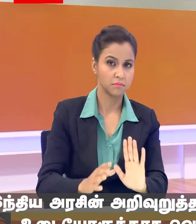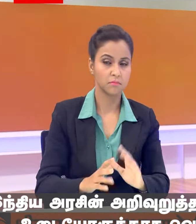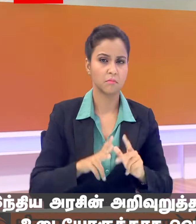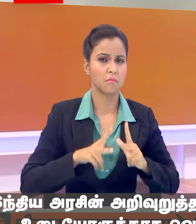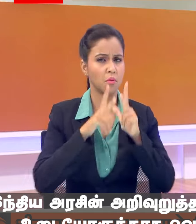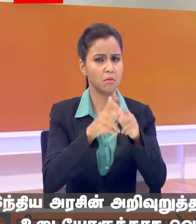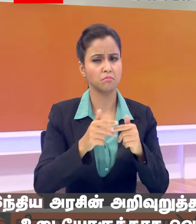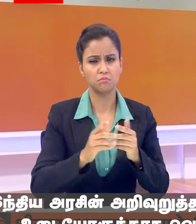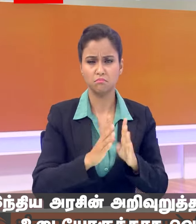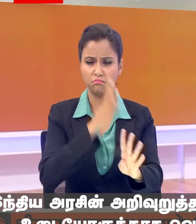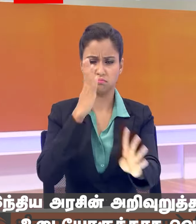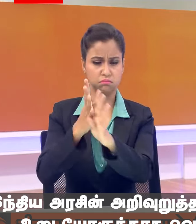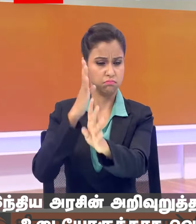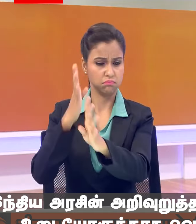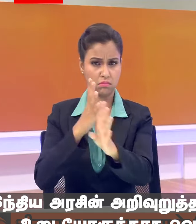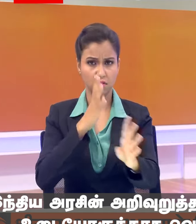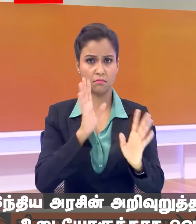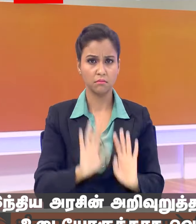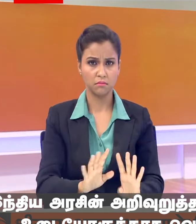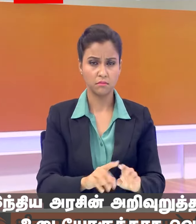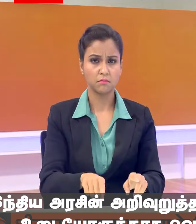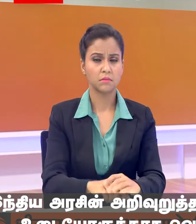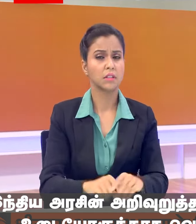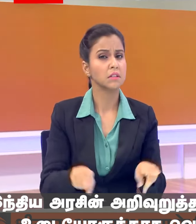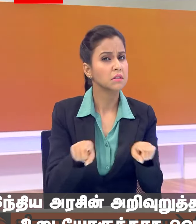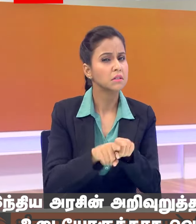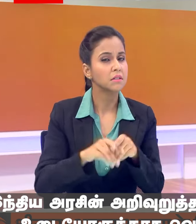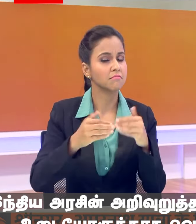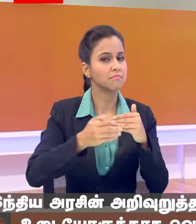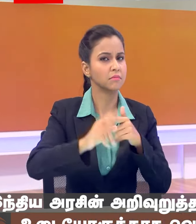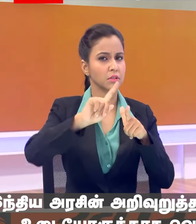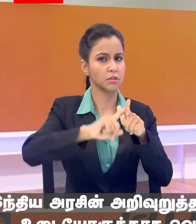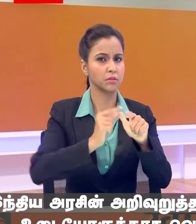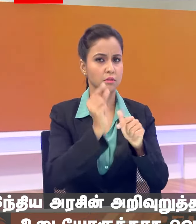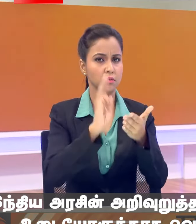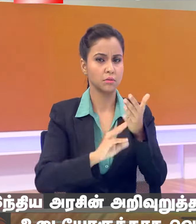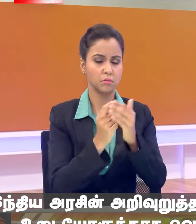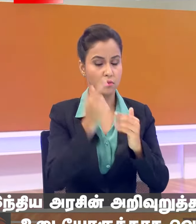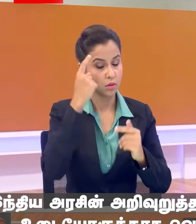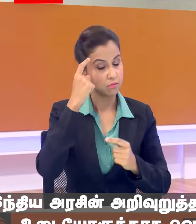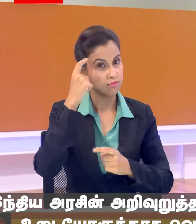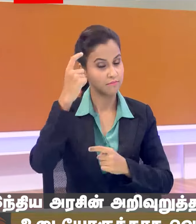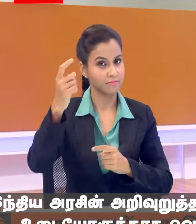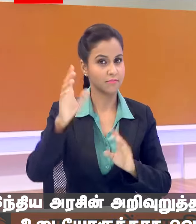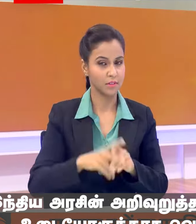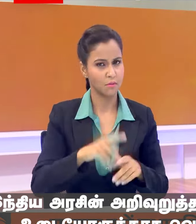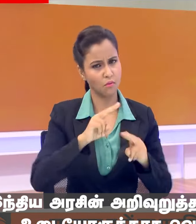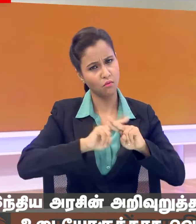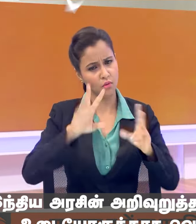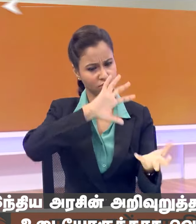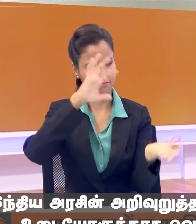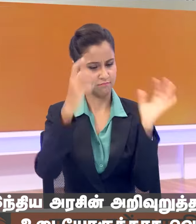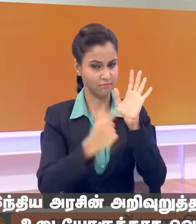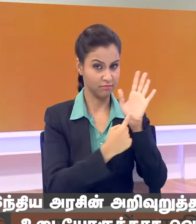लंबी-लंबी कताने में जो जमूरियत को आगे बढ़ाने की जो ख़ब आपने देखे और हम सब को दिखाए हैं पूरी दुनिया को